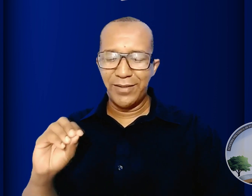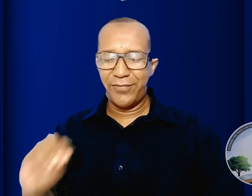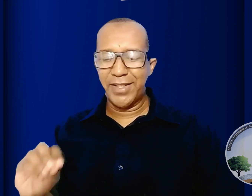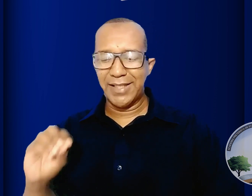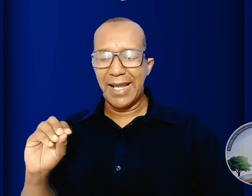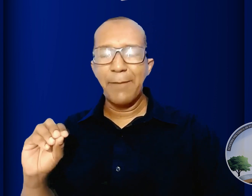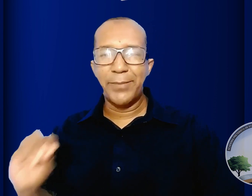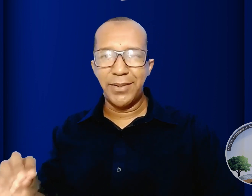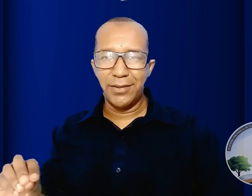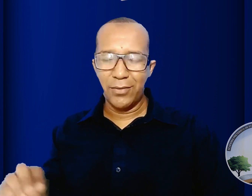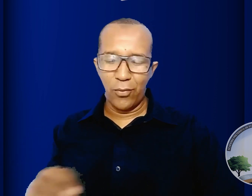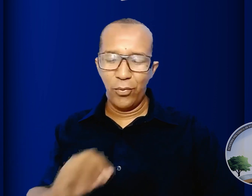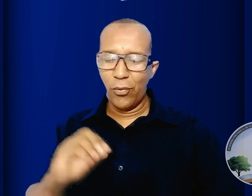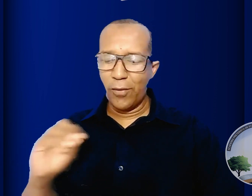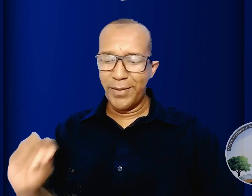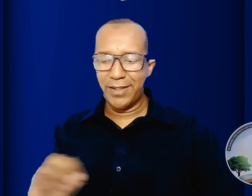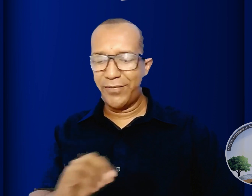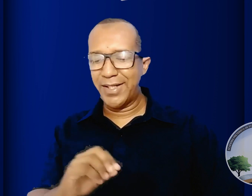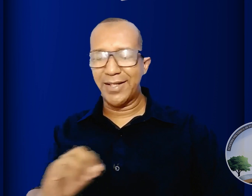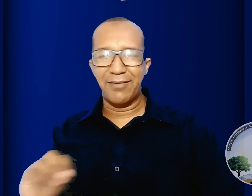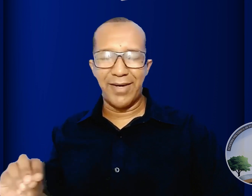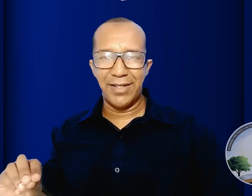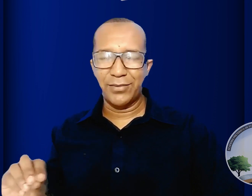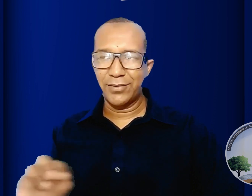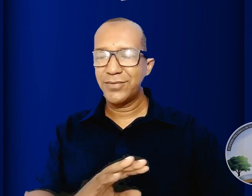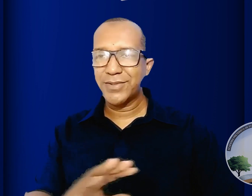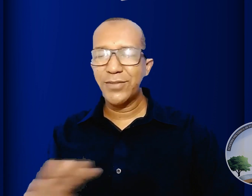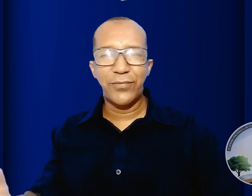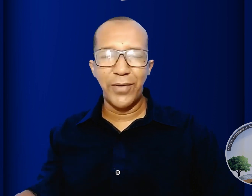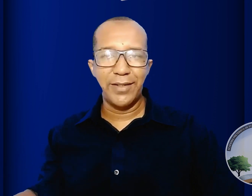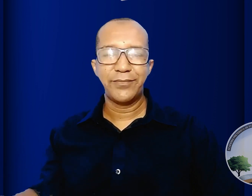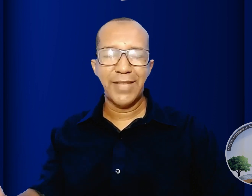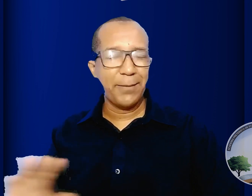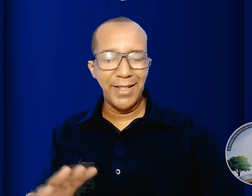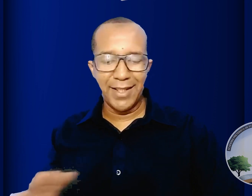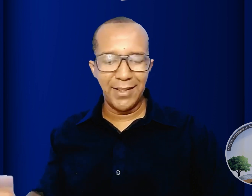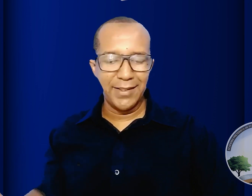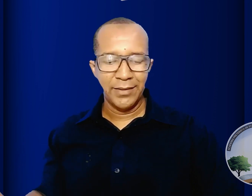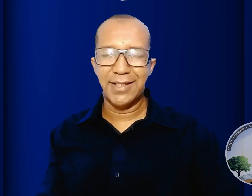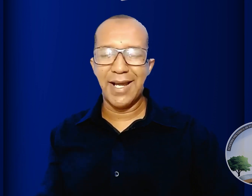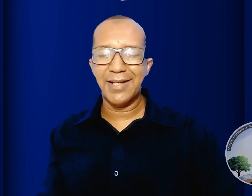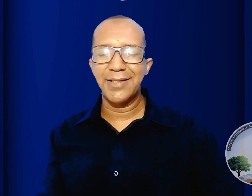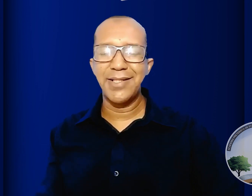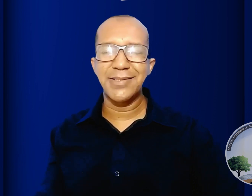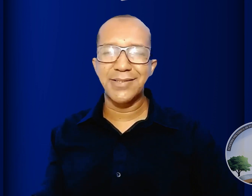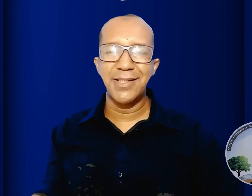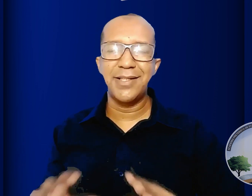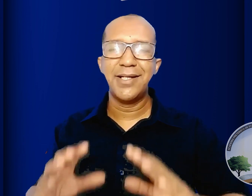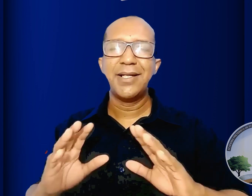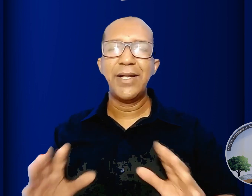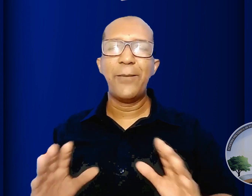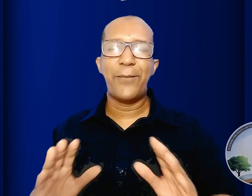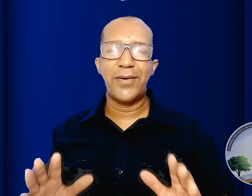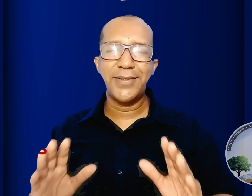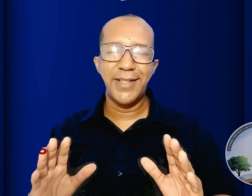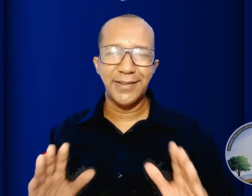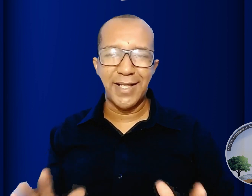que fica na lápide ou o nome que fica gravado se foi termina ali carne e sangue não pode herdar